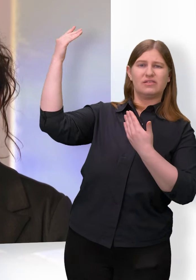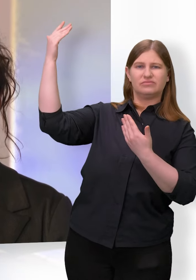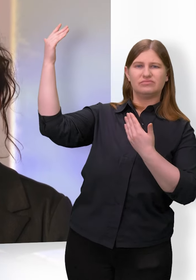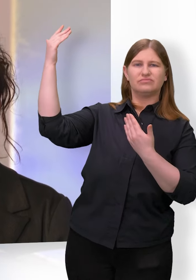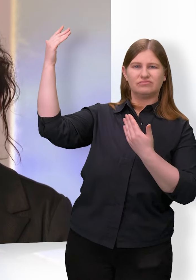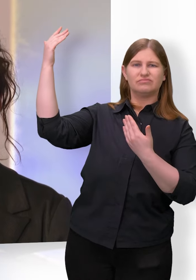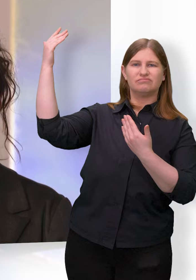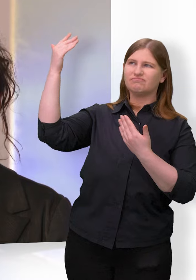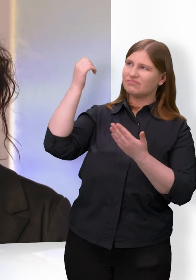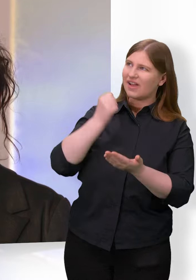Amen.